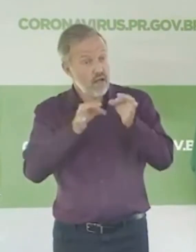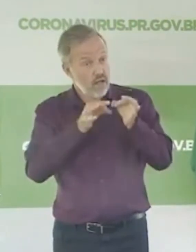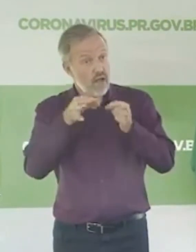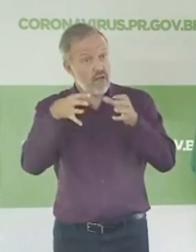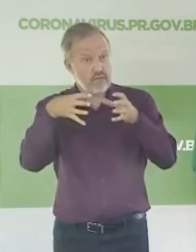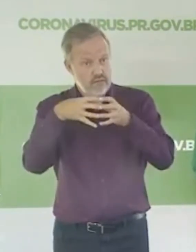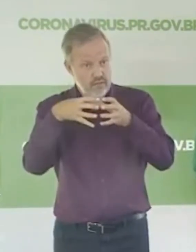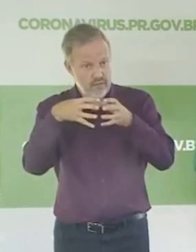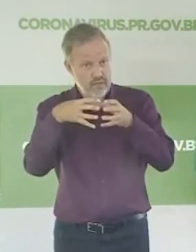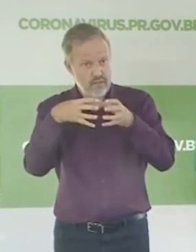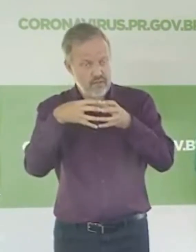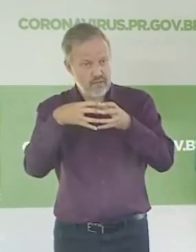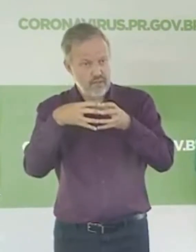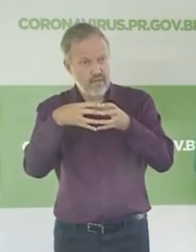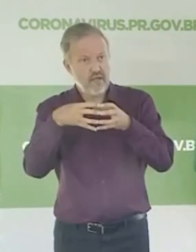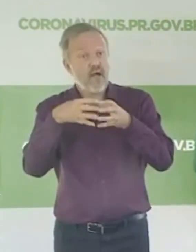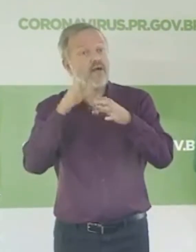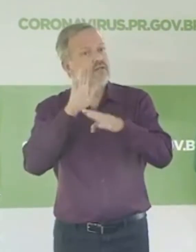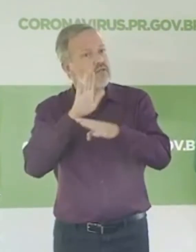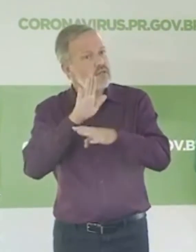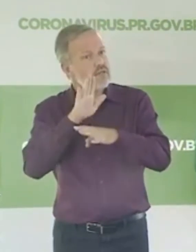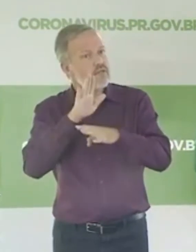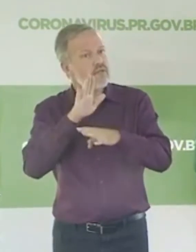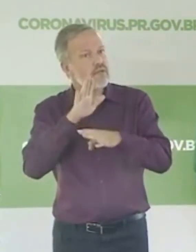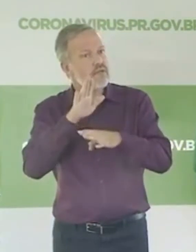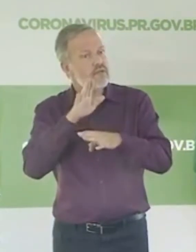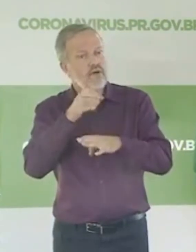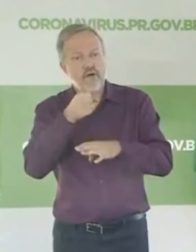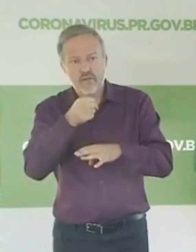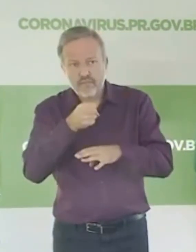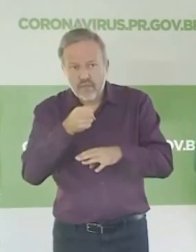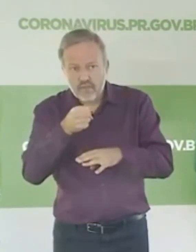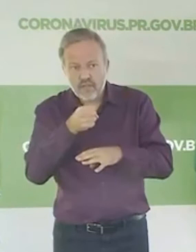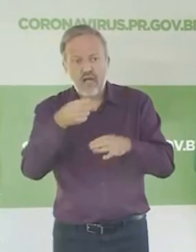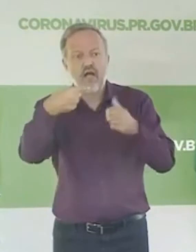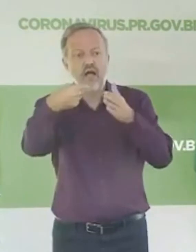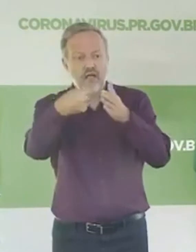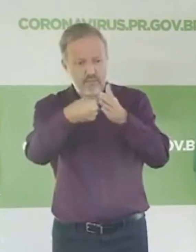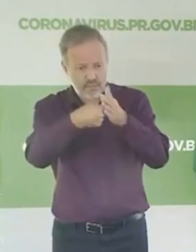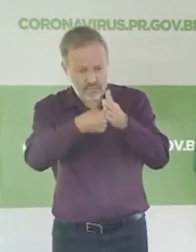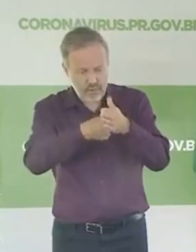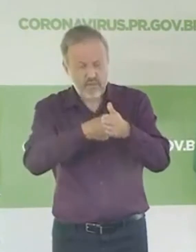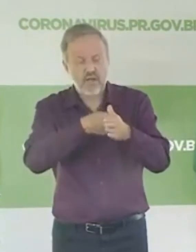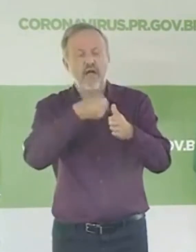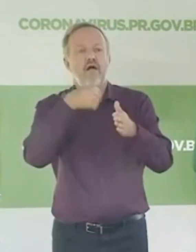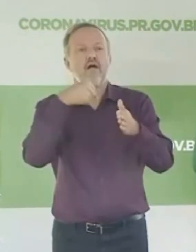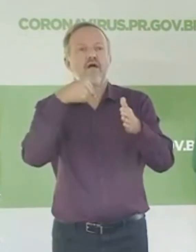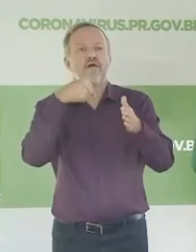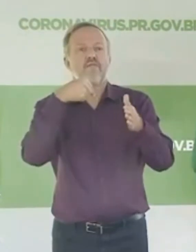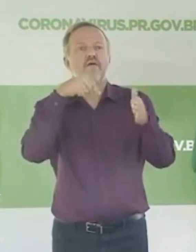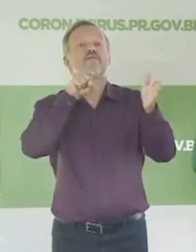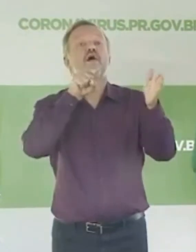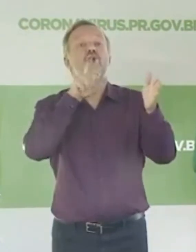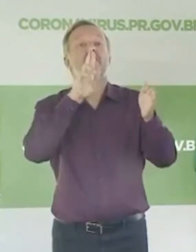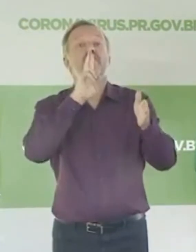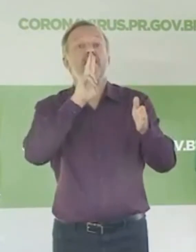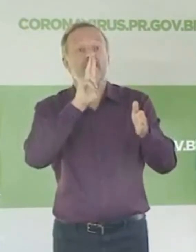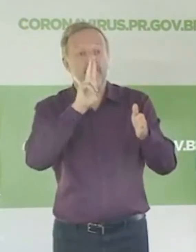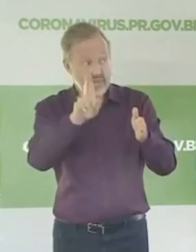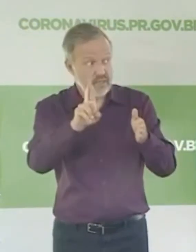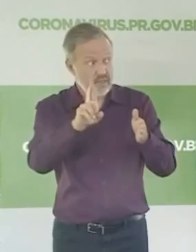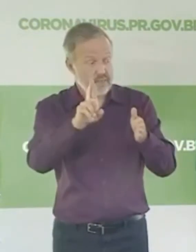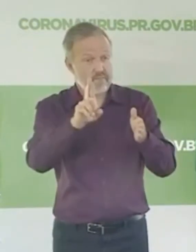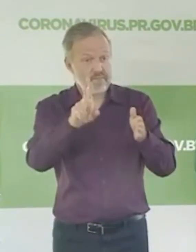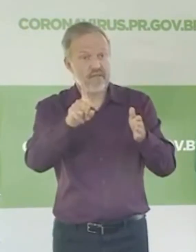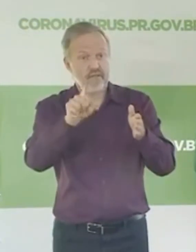jornalistas, que têm nos ajudado muito, de poder responder algumas perguntas. Então, vou passar aqui para o Rutz, o cerimonial, para que ele possa